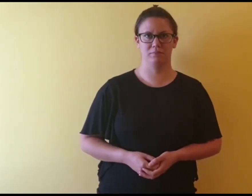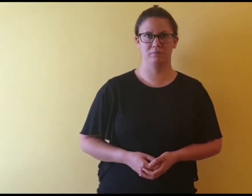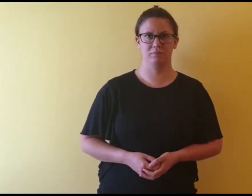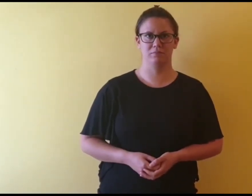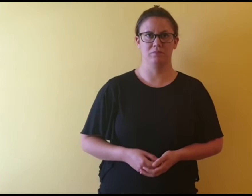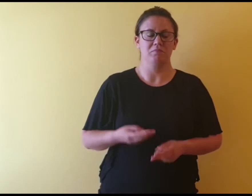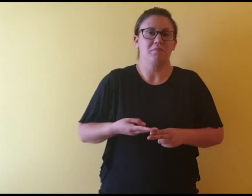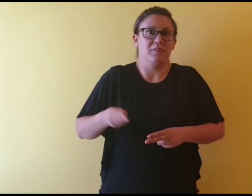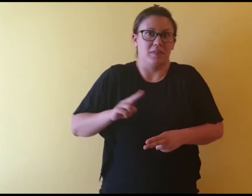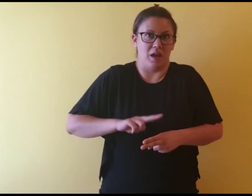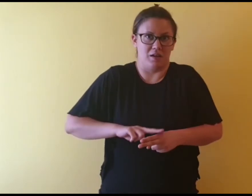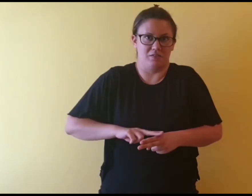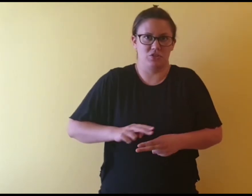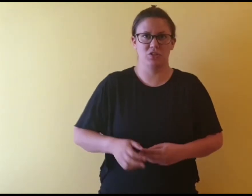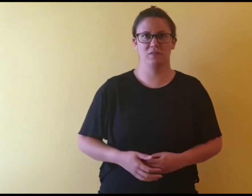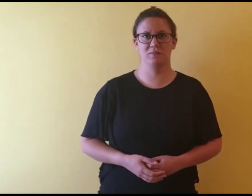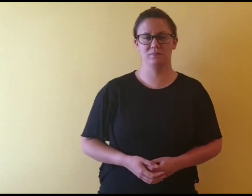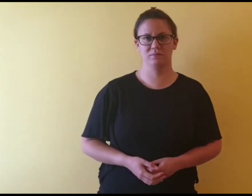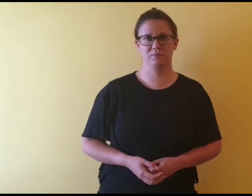Najviše.